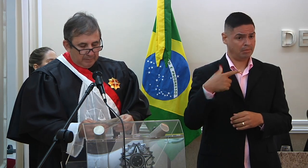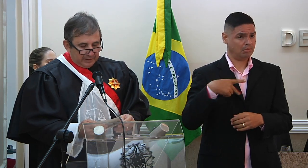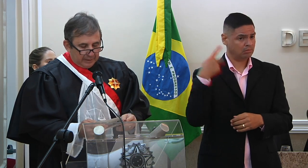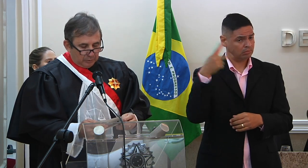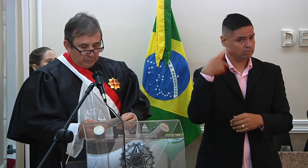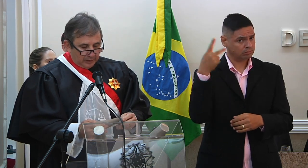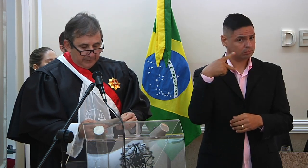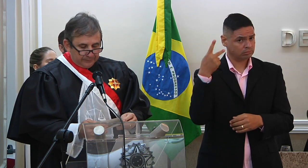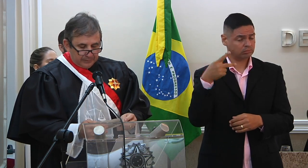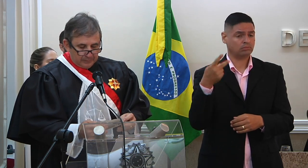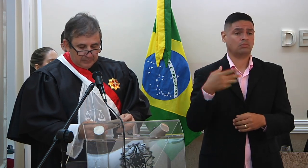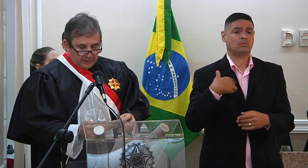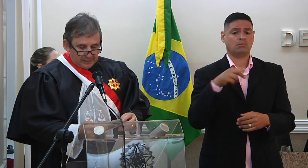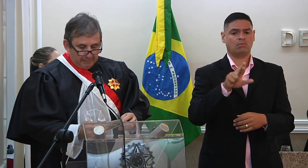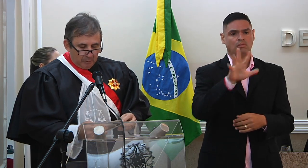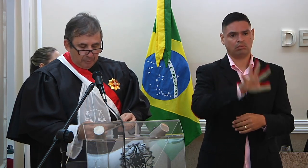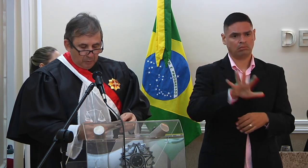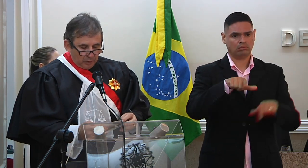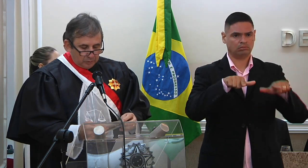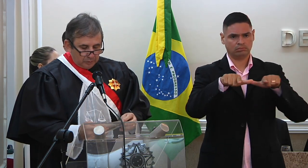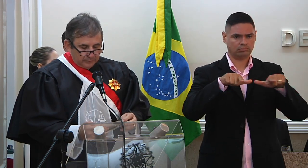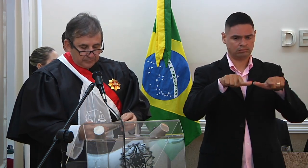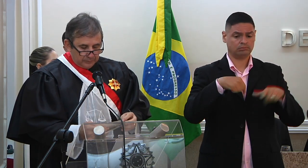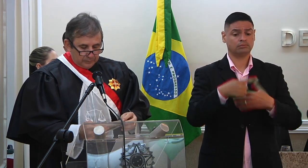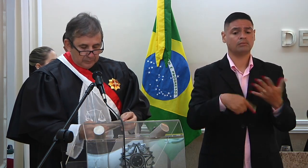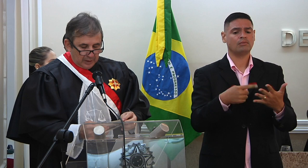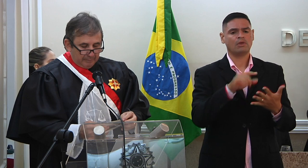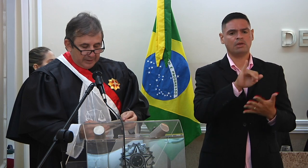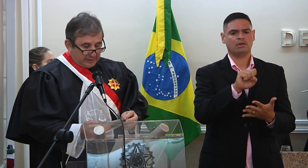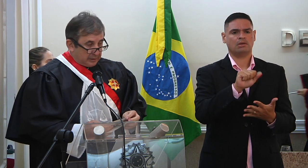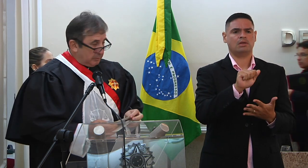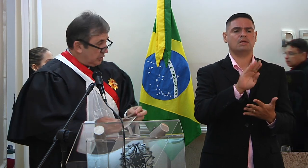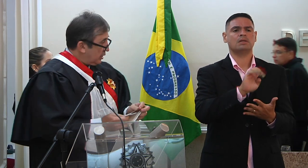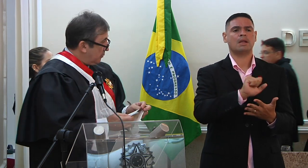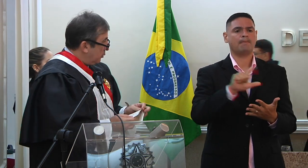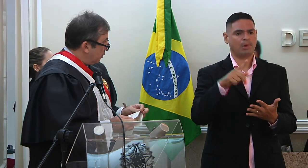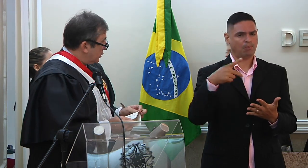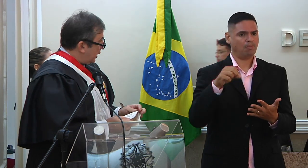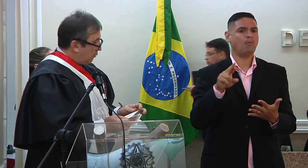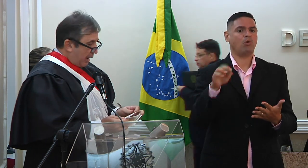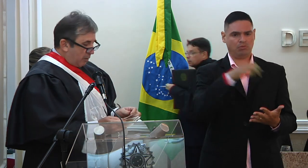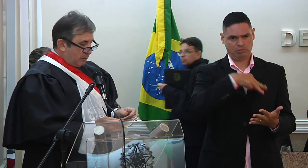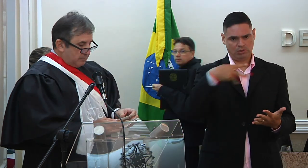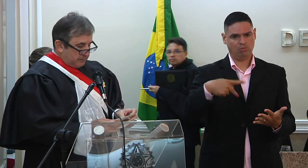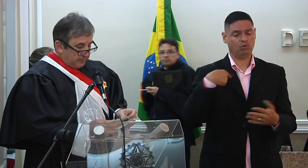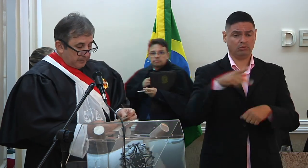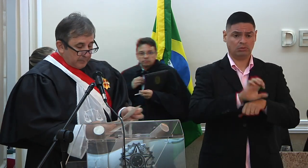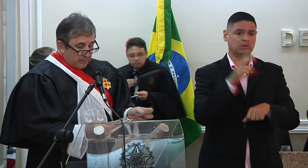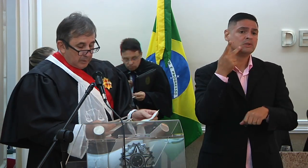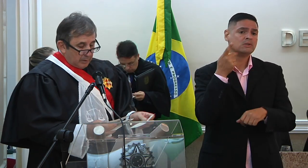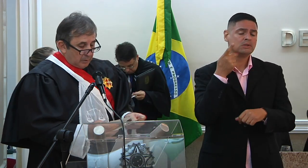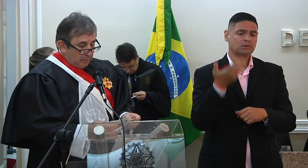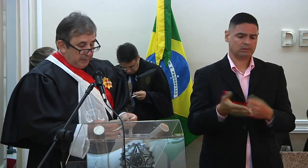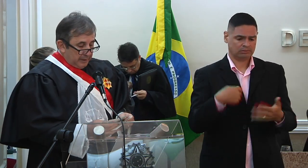cumprimentar a doutora Isabel Porto, que representa o Ministério Público Estadual,